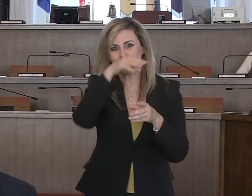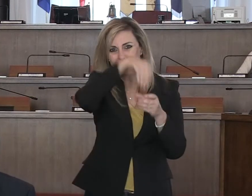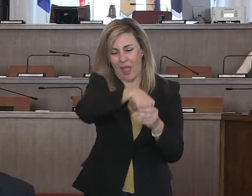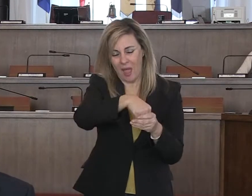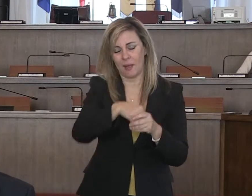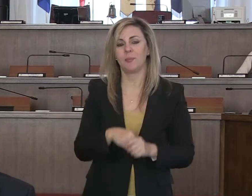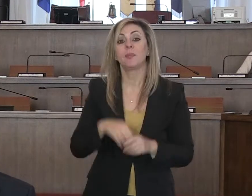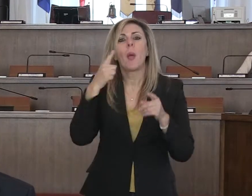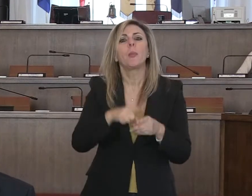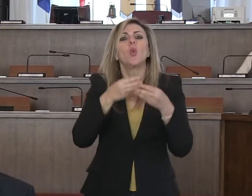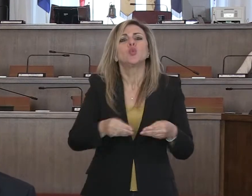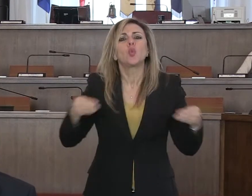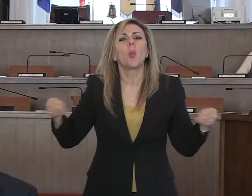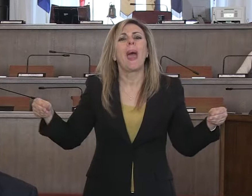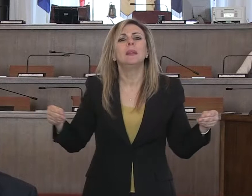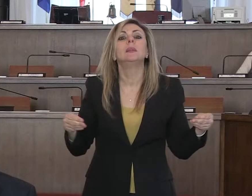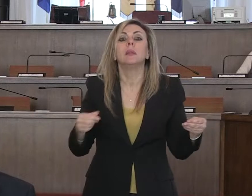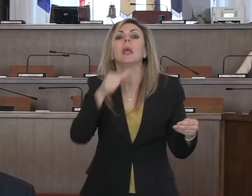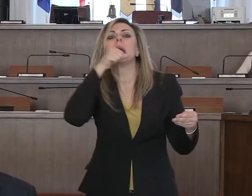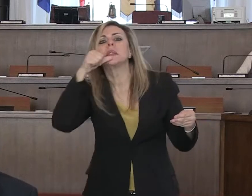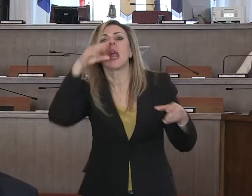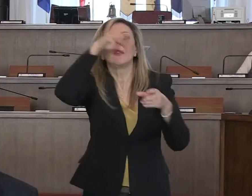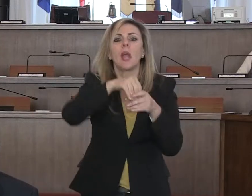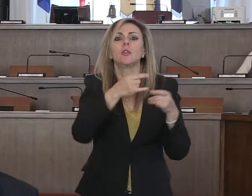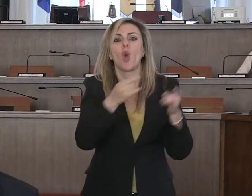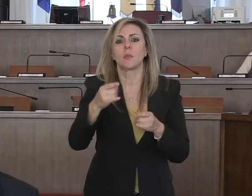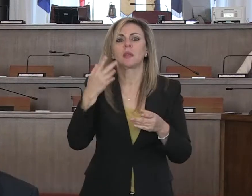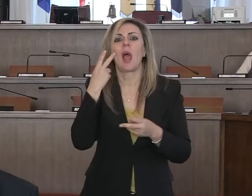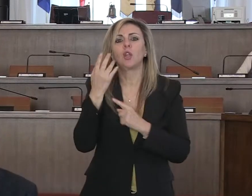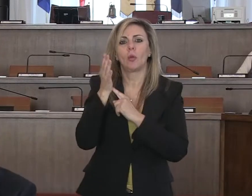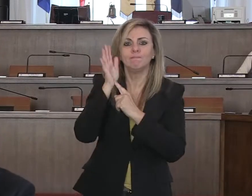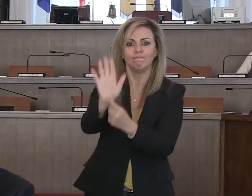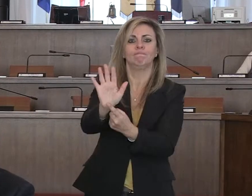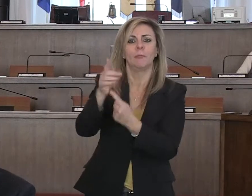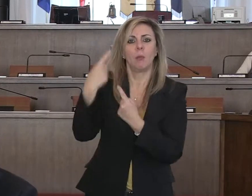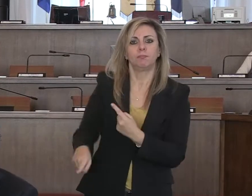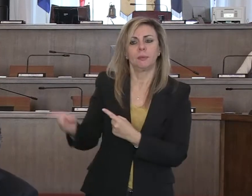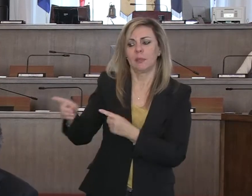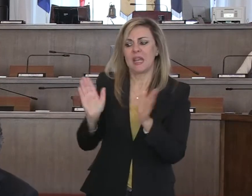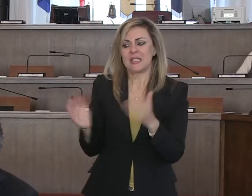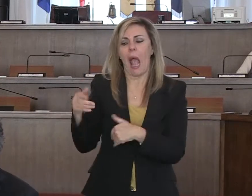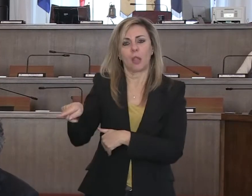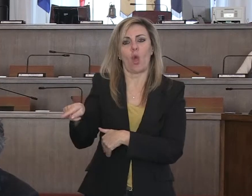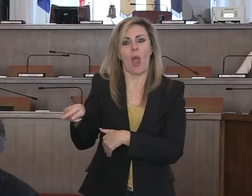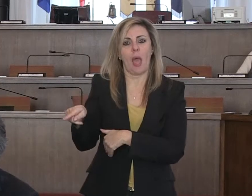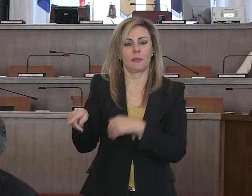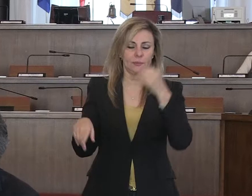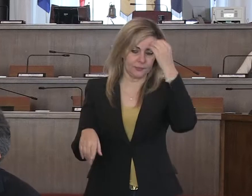macchinari e dispositivi. Faccio vedere questa scatola perché